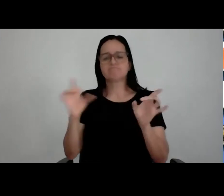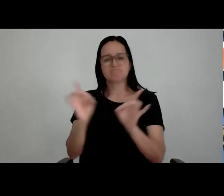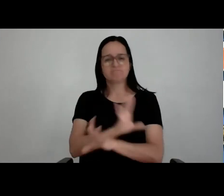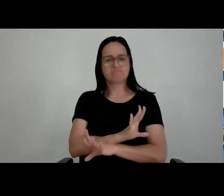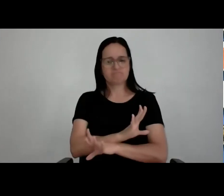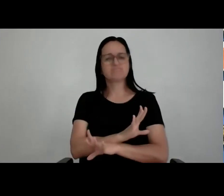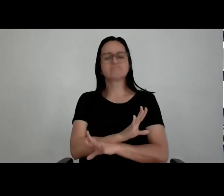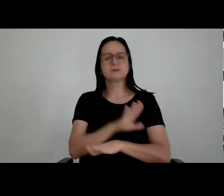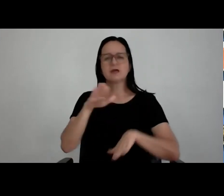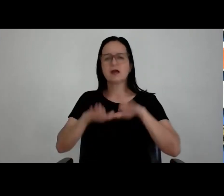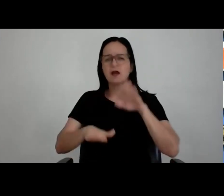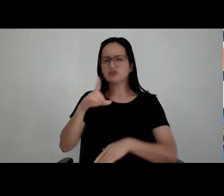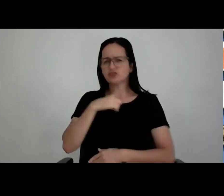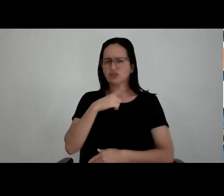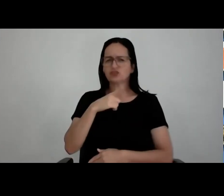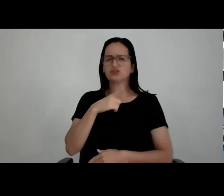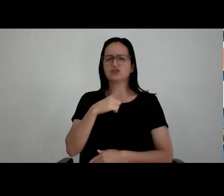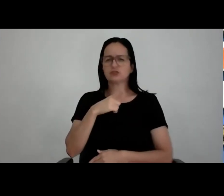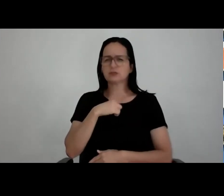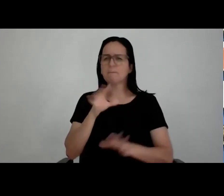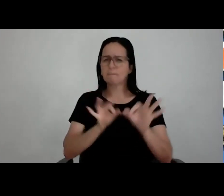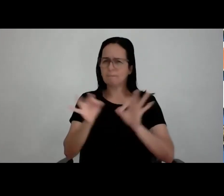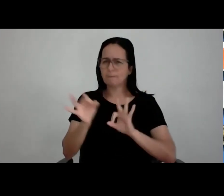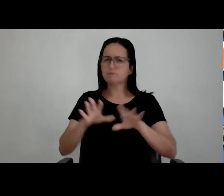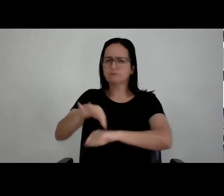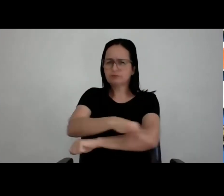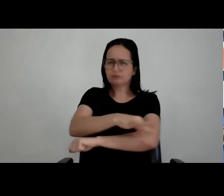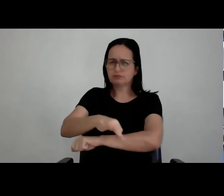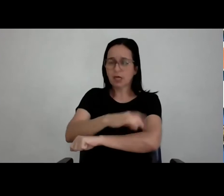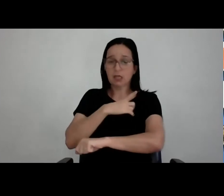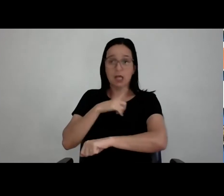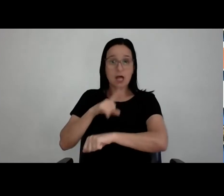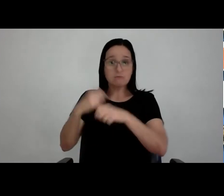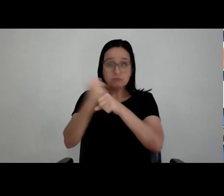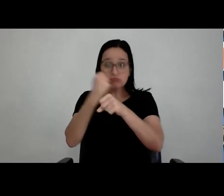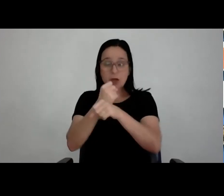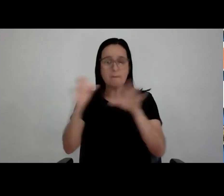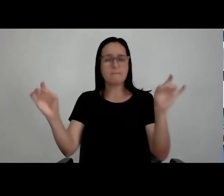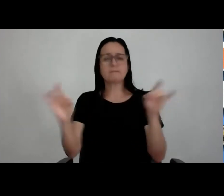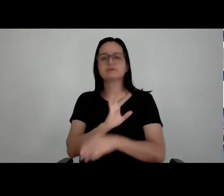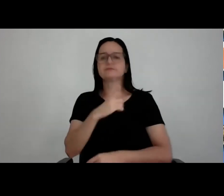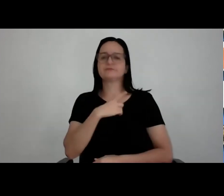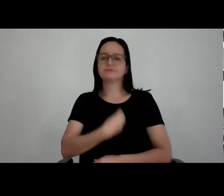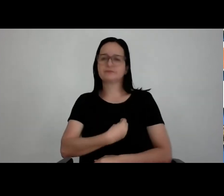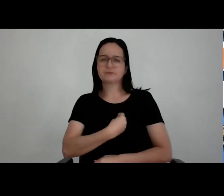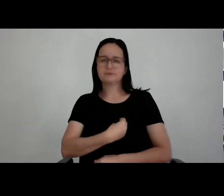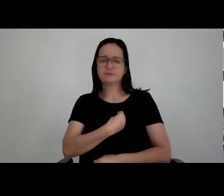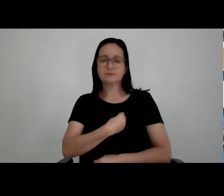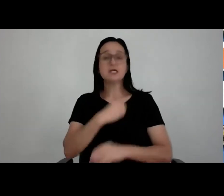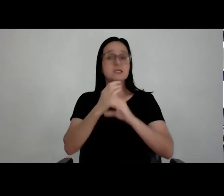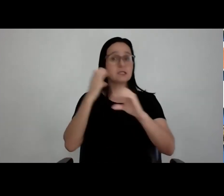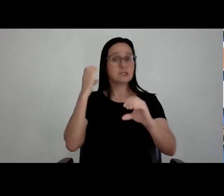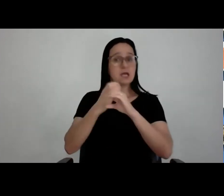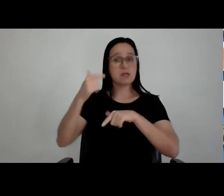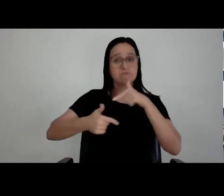em planta de arquitetura, para, quando chegar na obra, aquilo está tudo certinho. E os engenheiros que executam uma